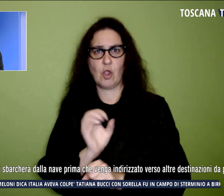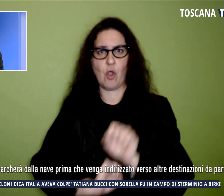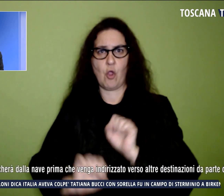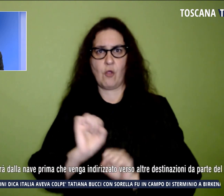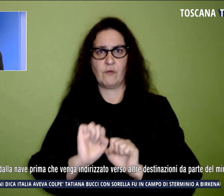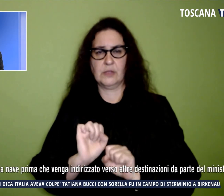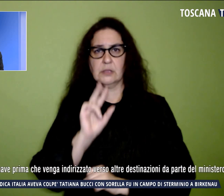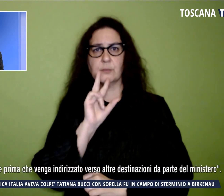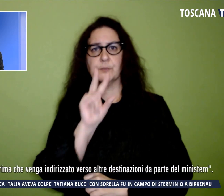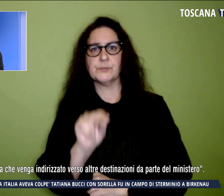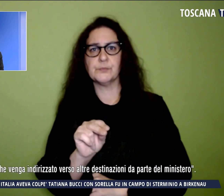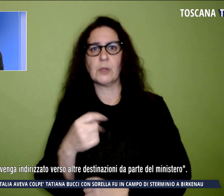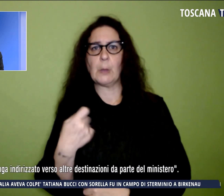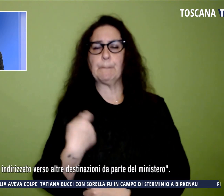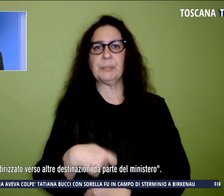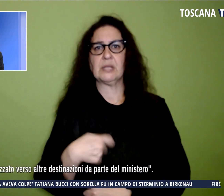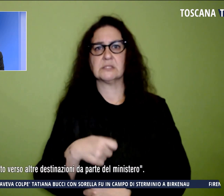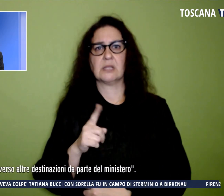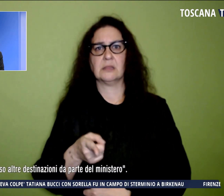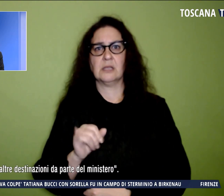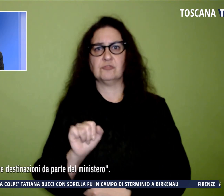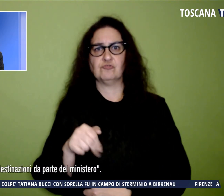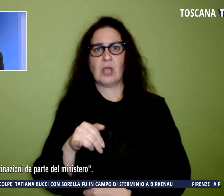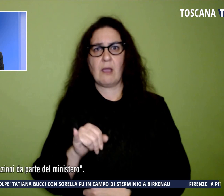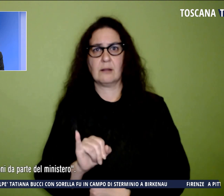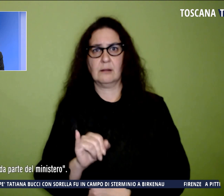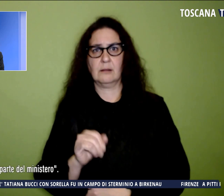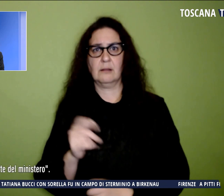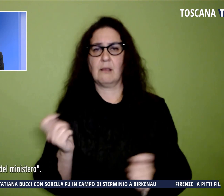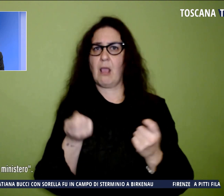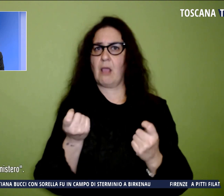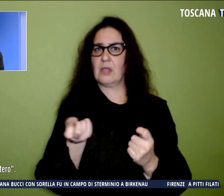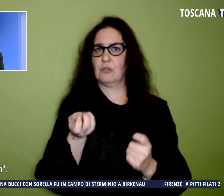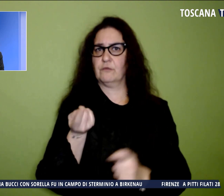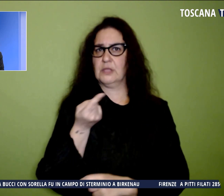Presidente della Toscana Gianni a margine di un evento a Firenze.